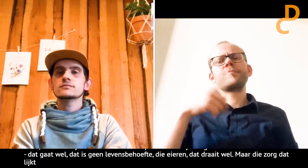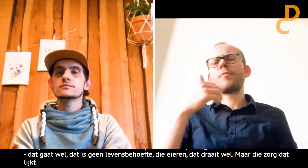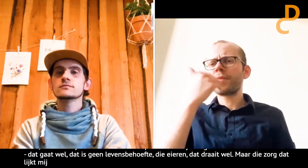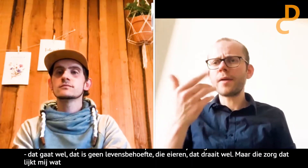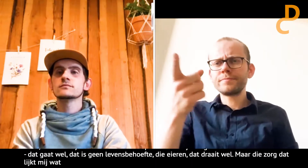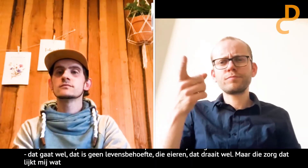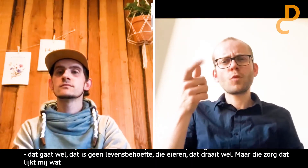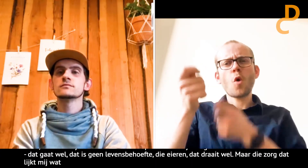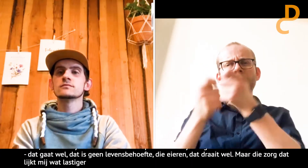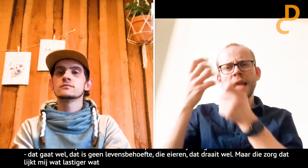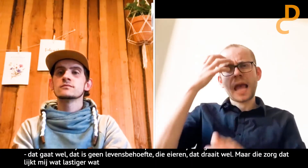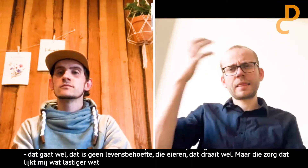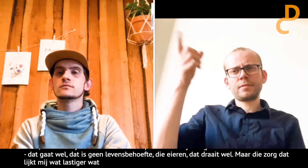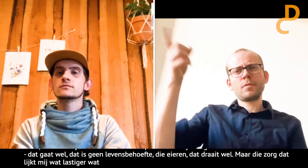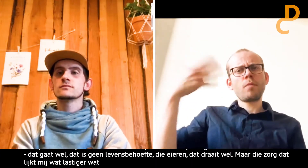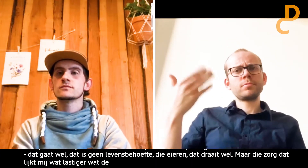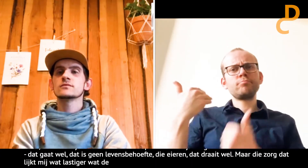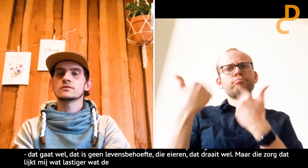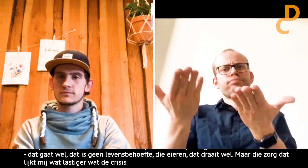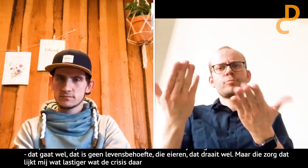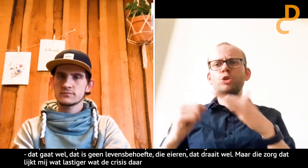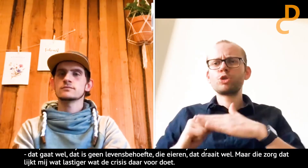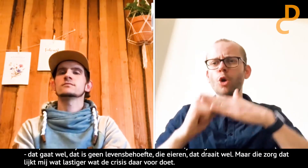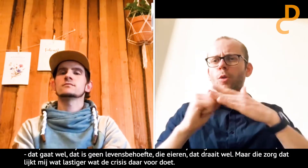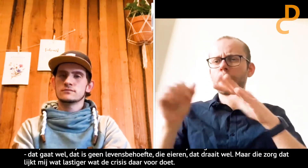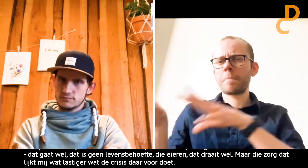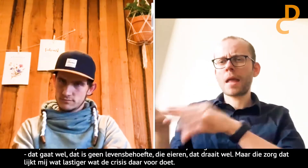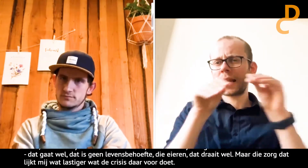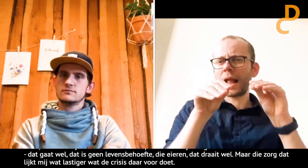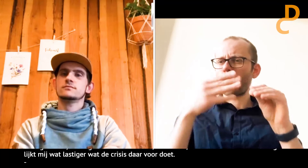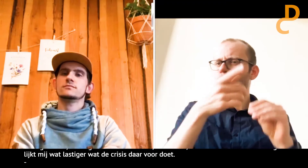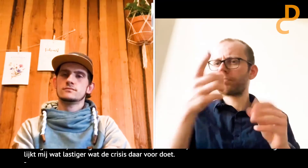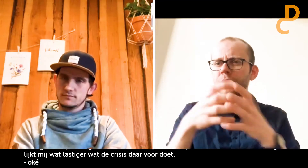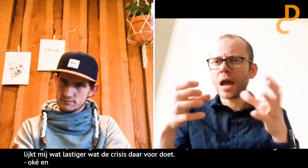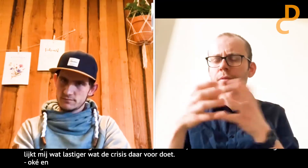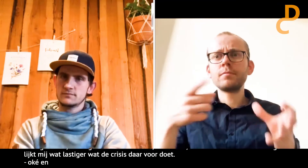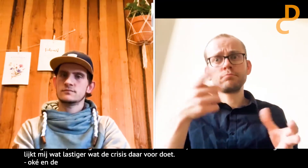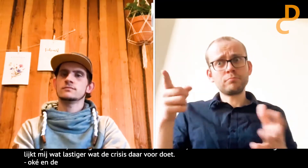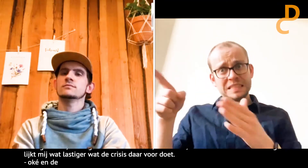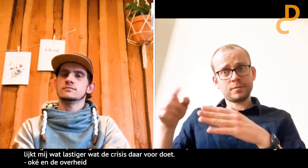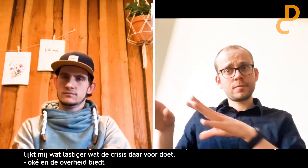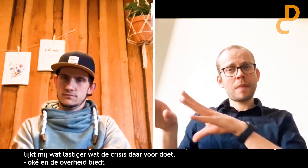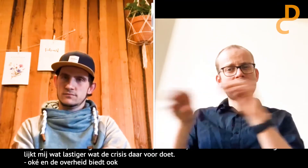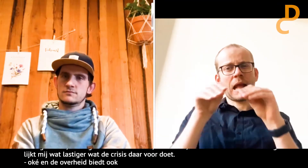je wel meer vragen over. Oké, en even een vraag. De overheid biedt ook steun aan, die heeft een steunmaatregel.